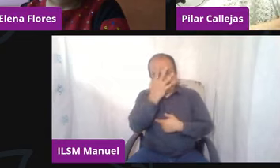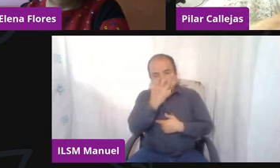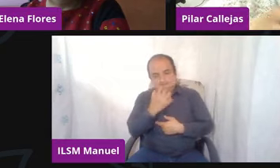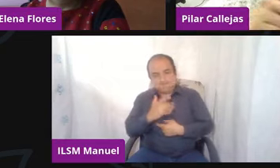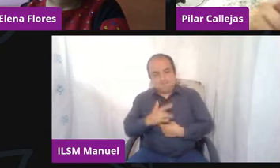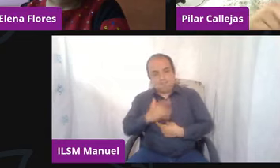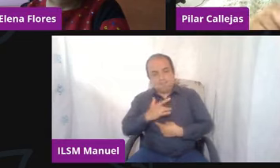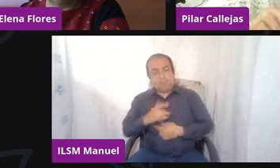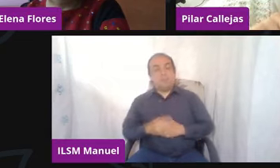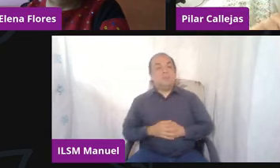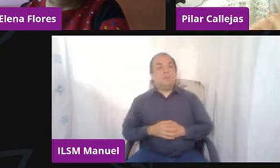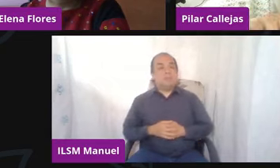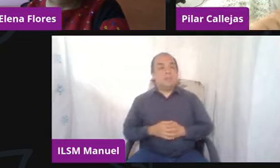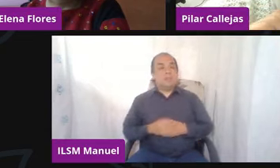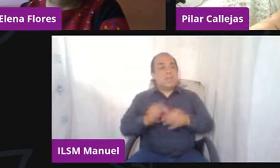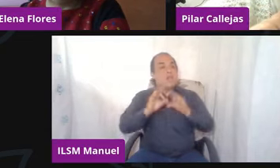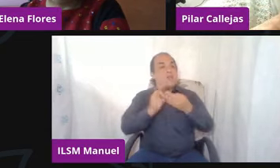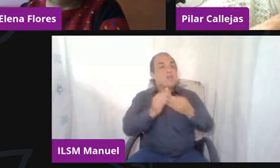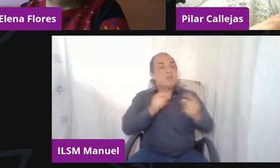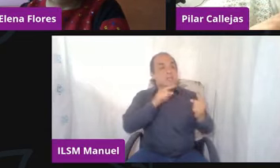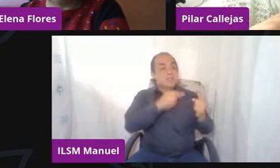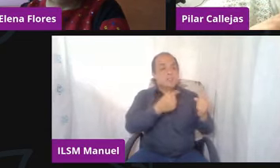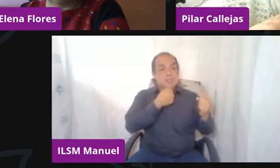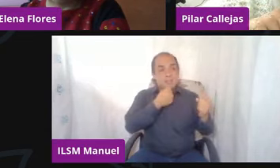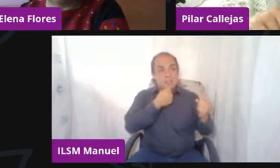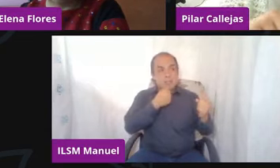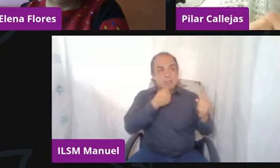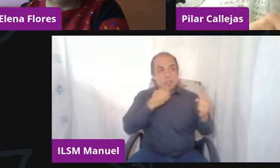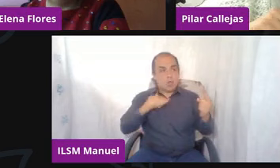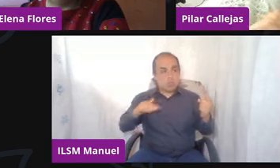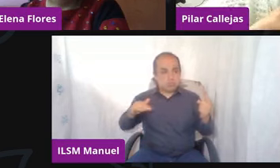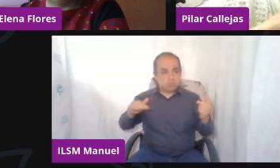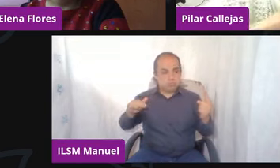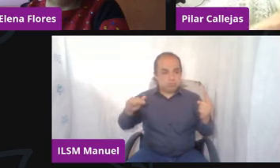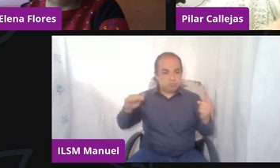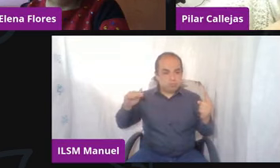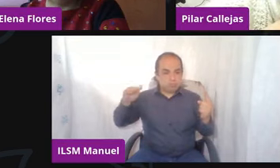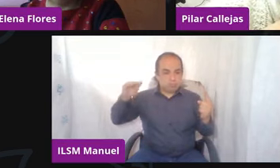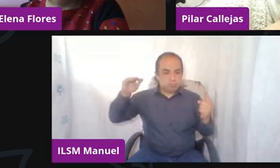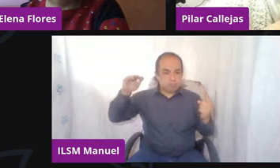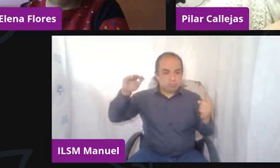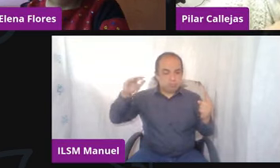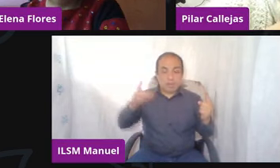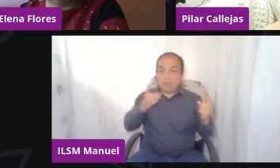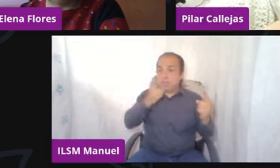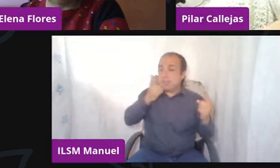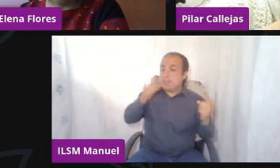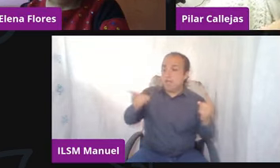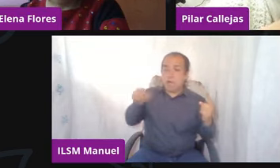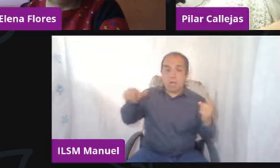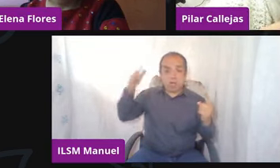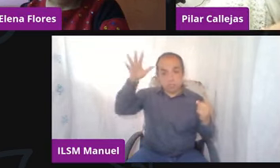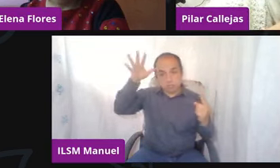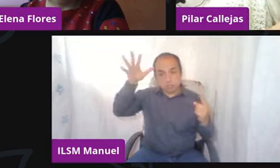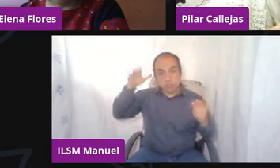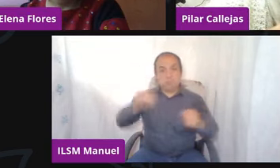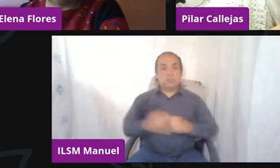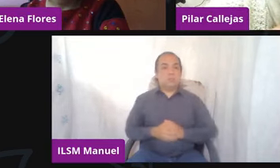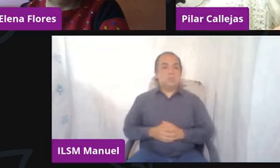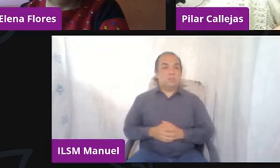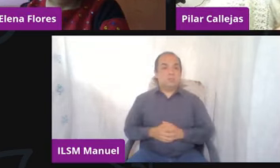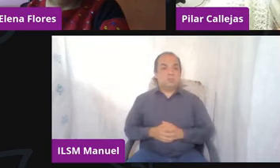y es la manera en la que el niño cuando crezca sea capaz de decirte a ti adulto oye, me siento